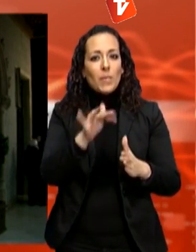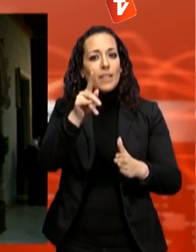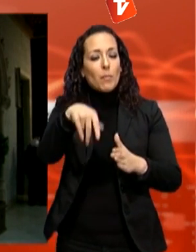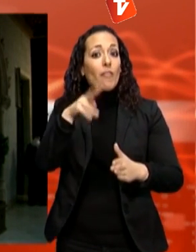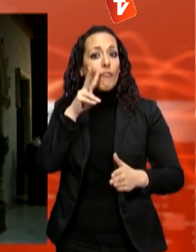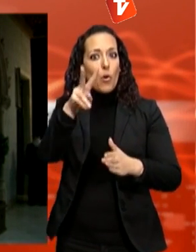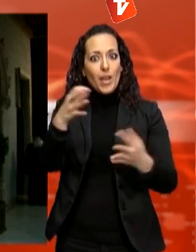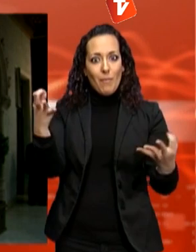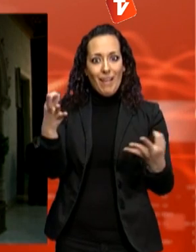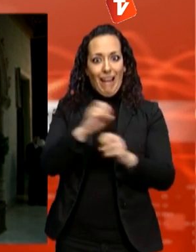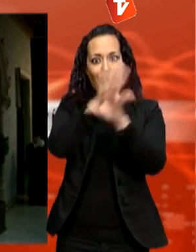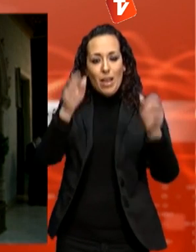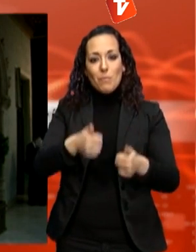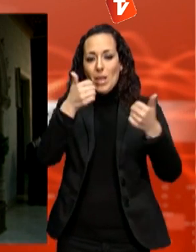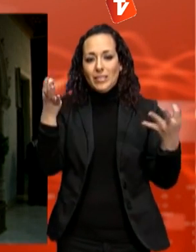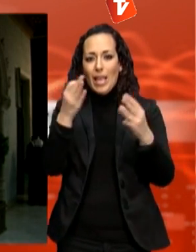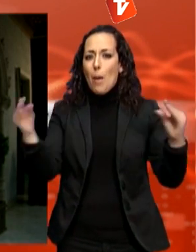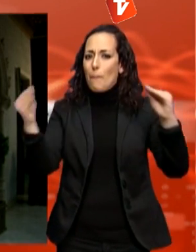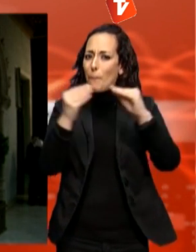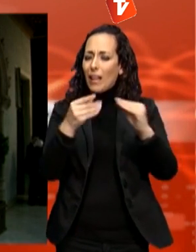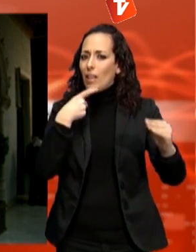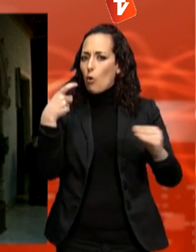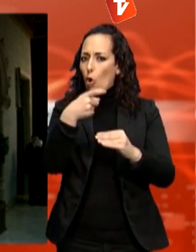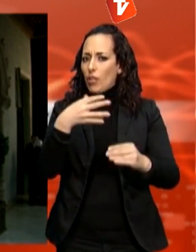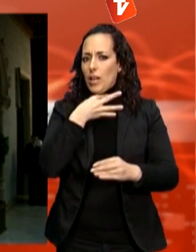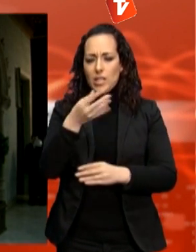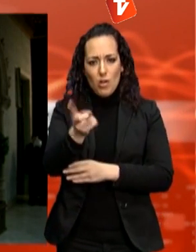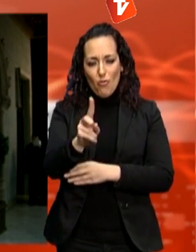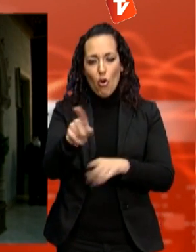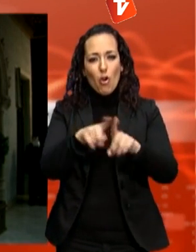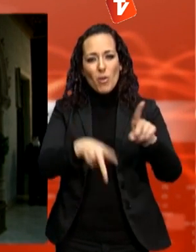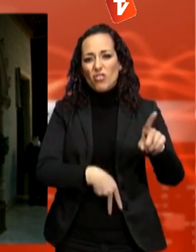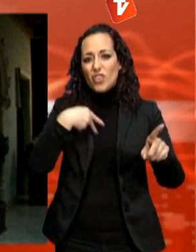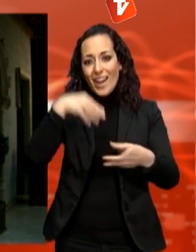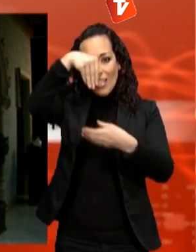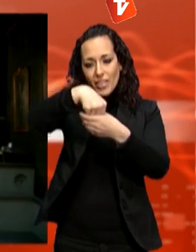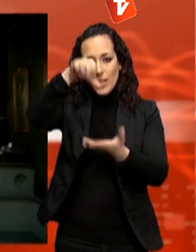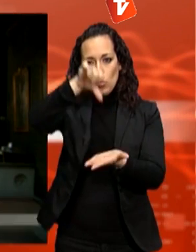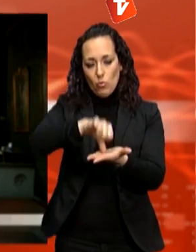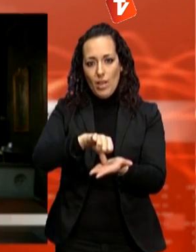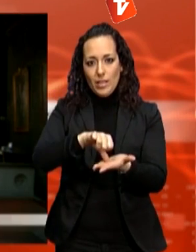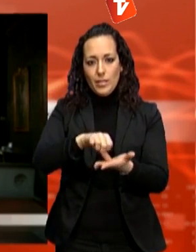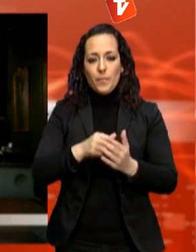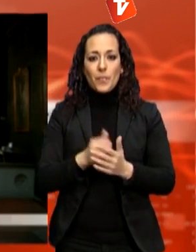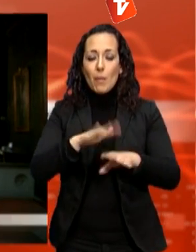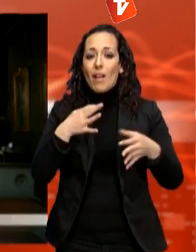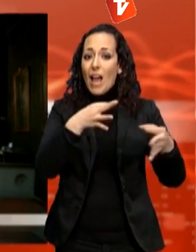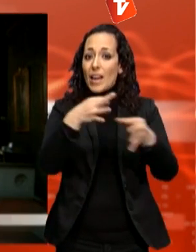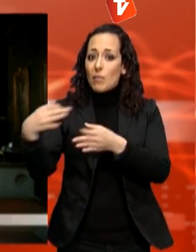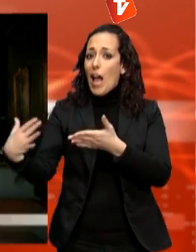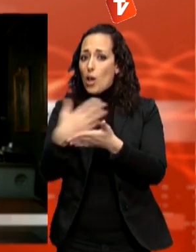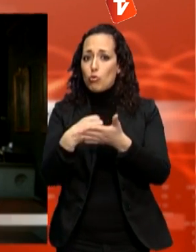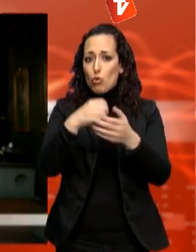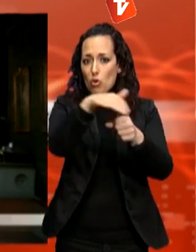no és un pacte anticrist, és un pacte genèric de ciutat que va a tots els àmbits de la ciutadania. Una de les conclusions d'aquesta